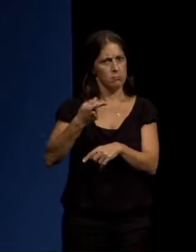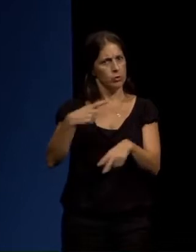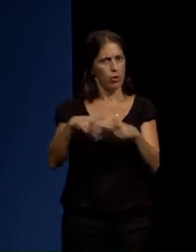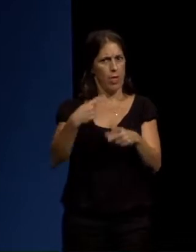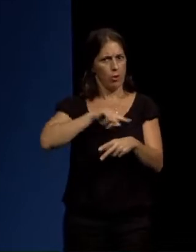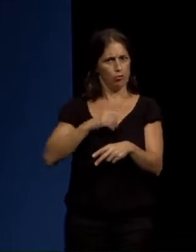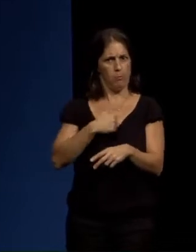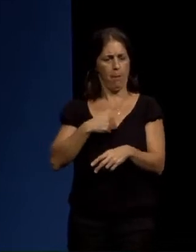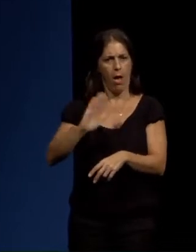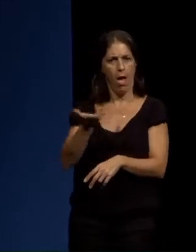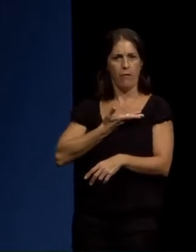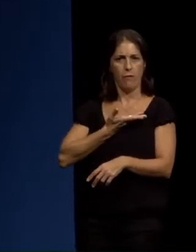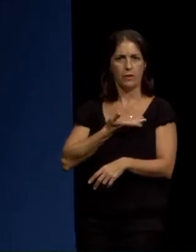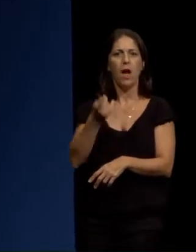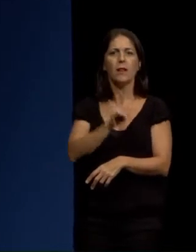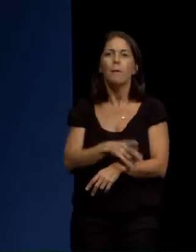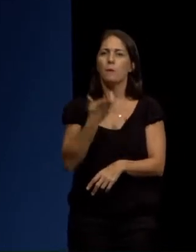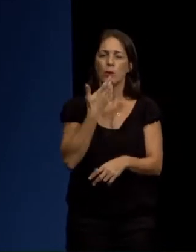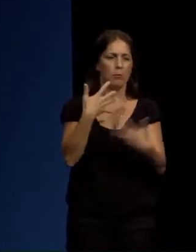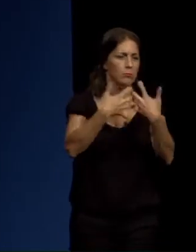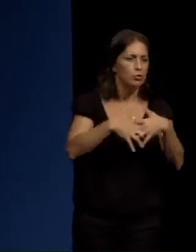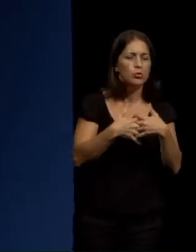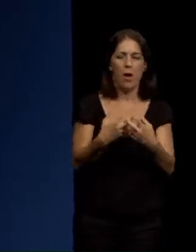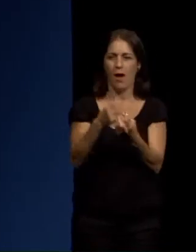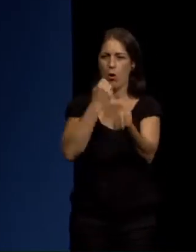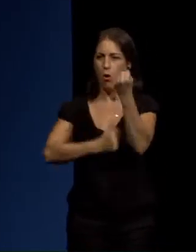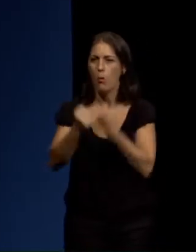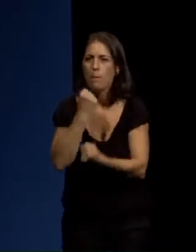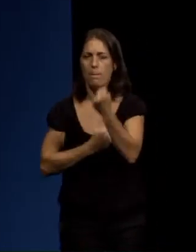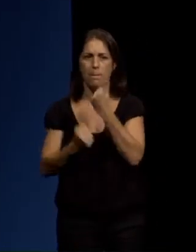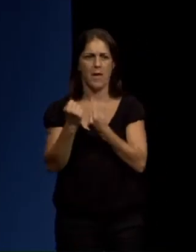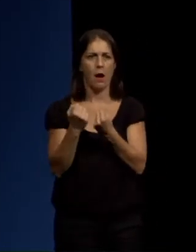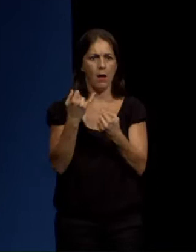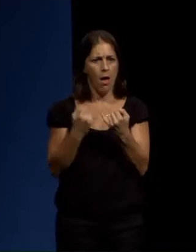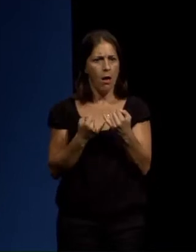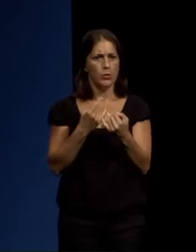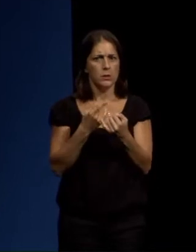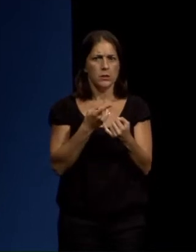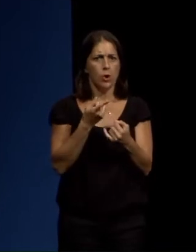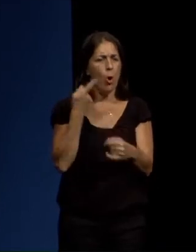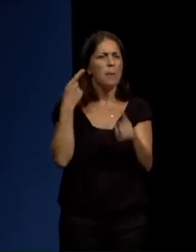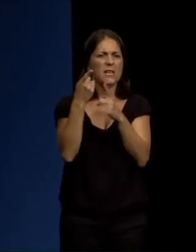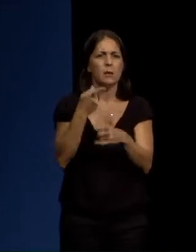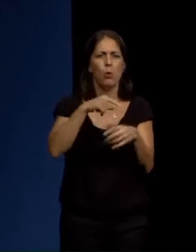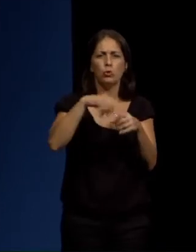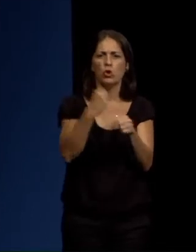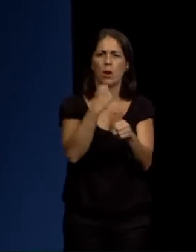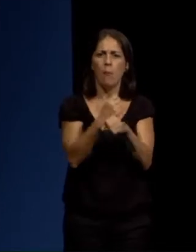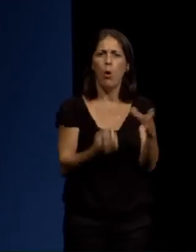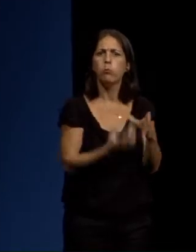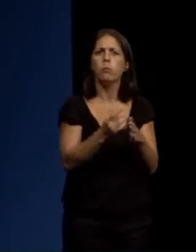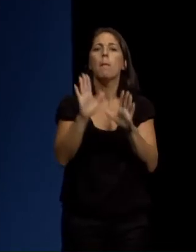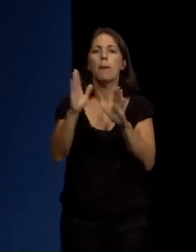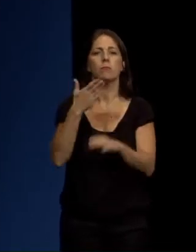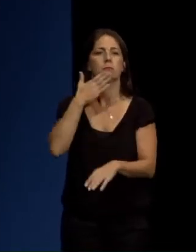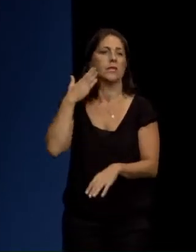Queremos recuperar, reactivar a nosa industria, a nosa economía, que nos leven así polo camiño da creación de emprego, pero dun emprego digno do